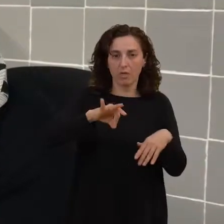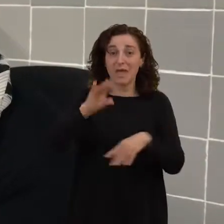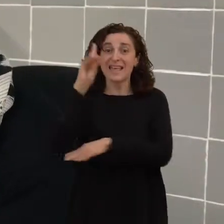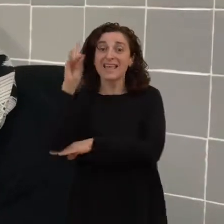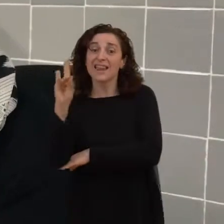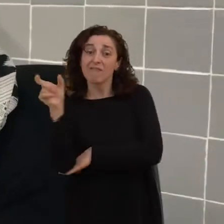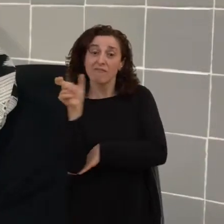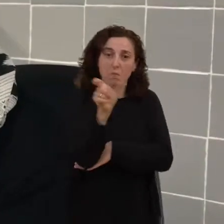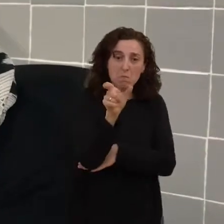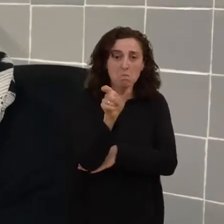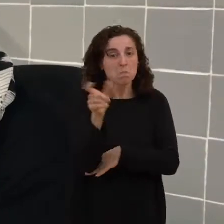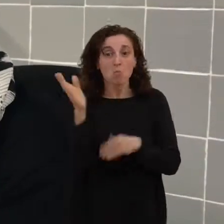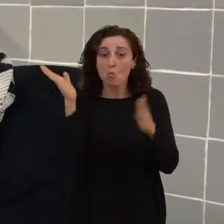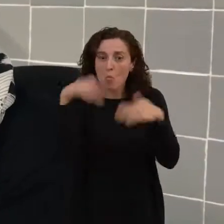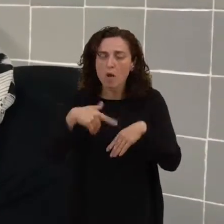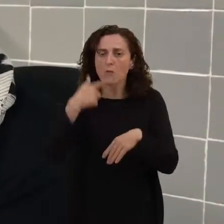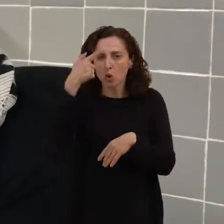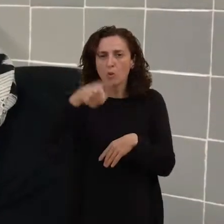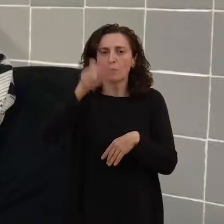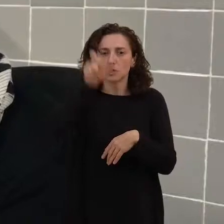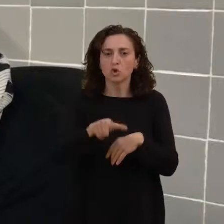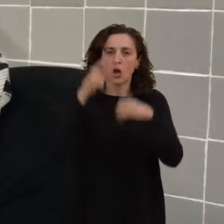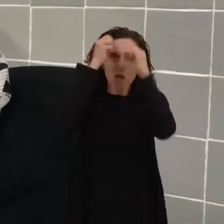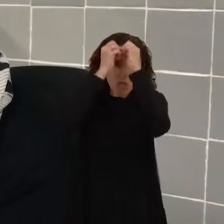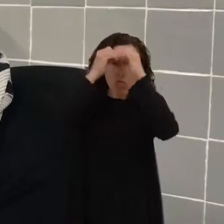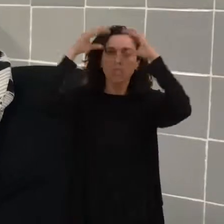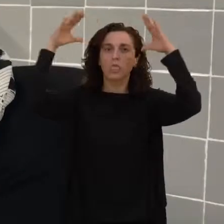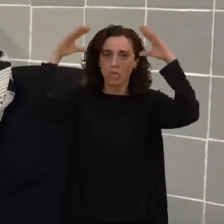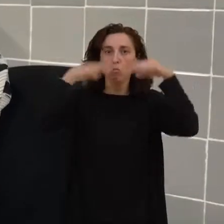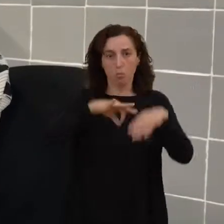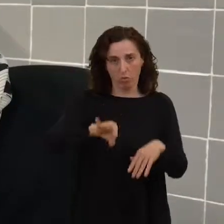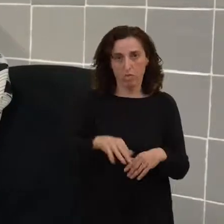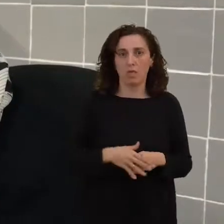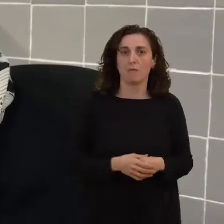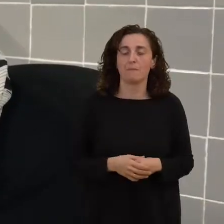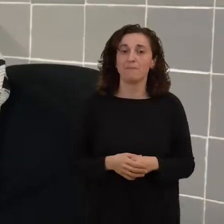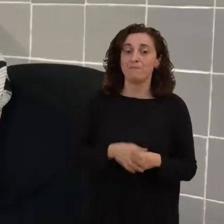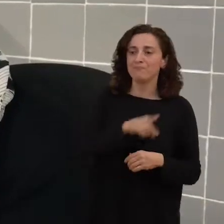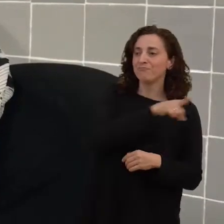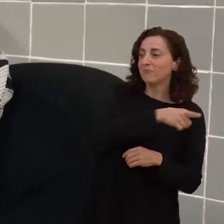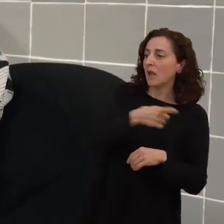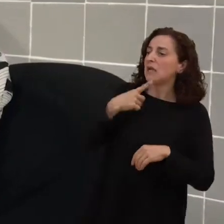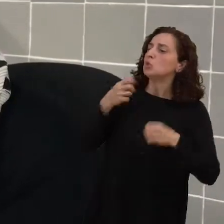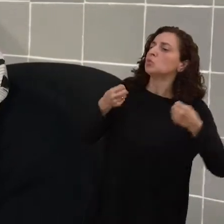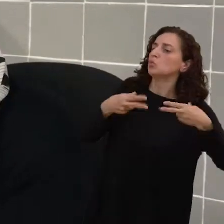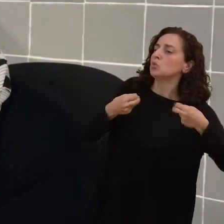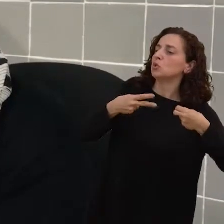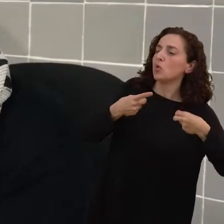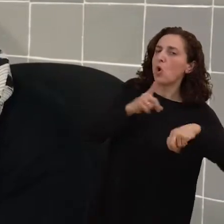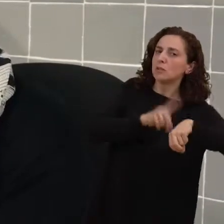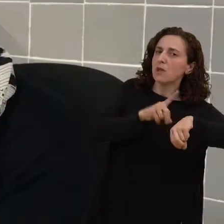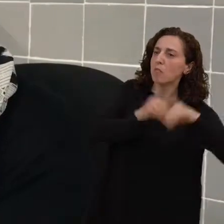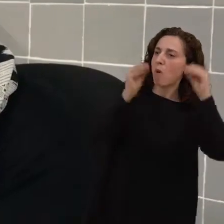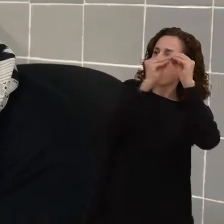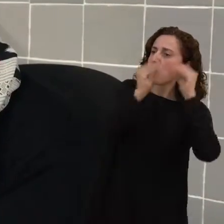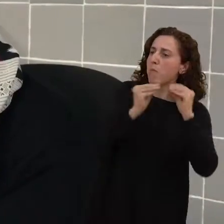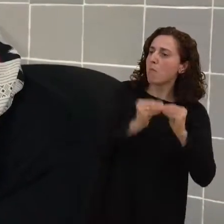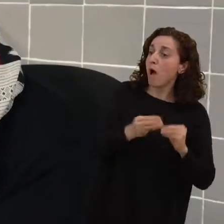especifiques qué animal es, la persona se puede llegar a hacer una idea. ¿La sincronía es fundamental en subtitulado? Sí,